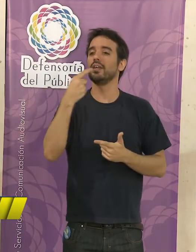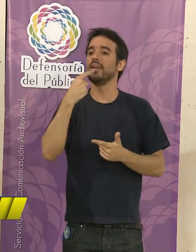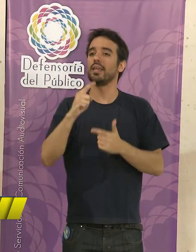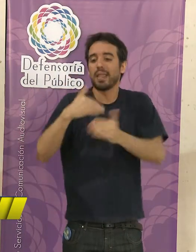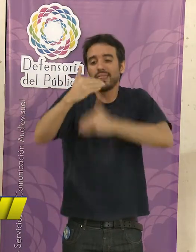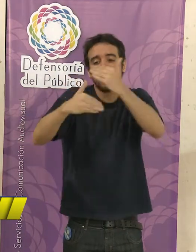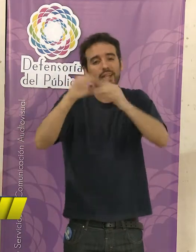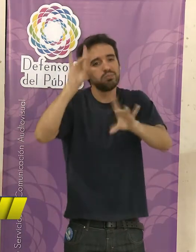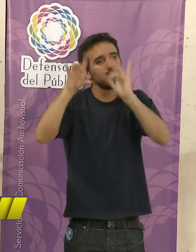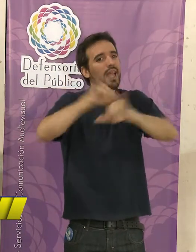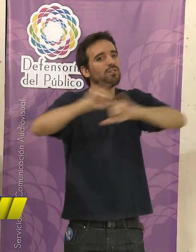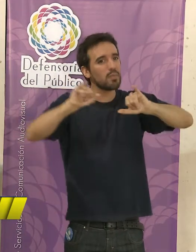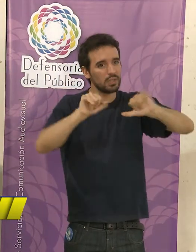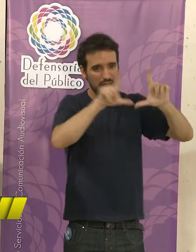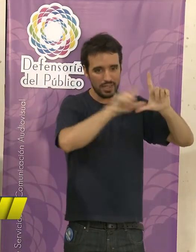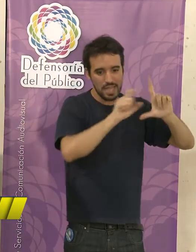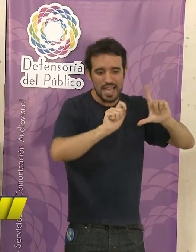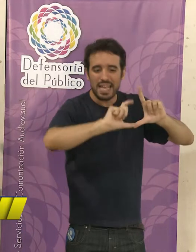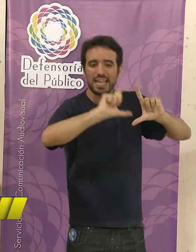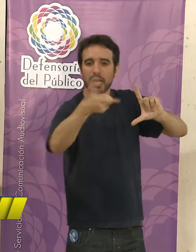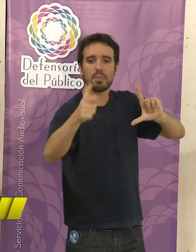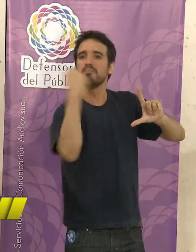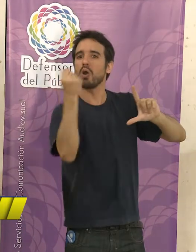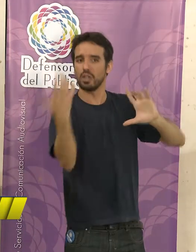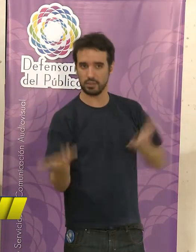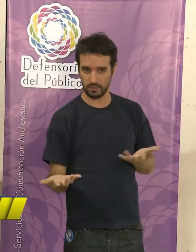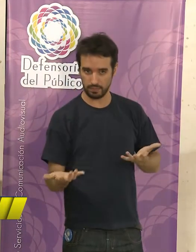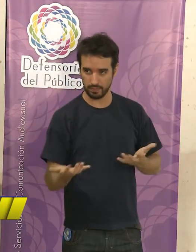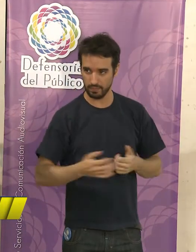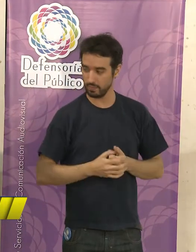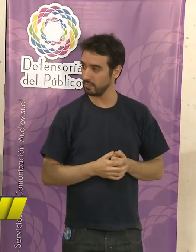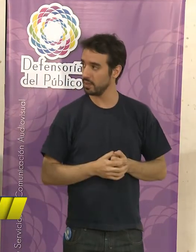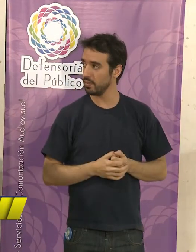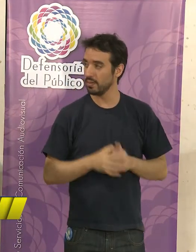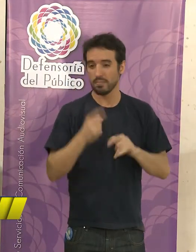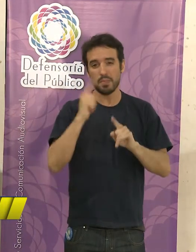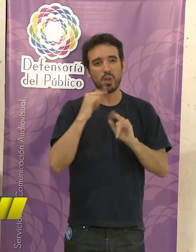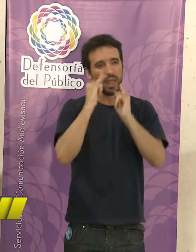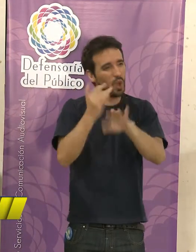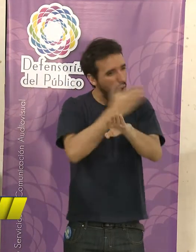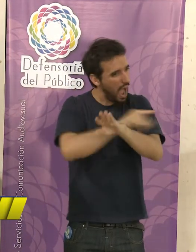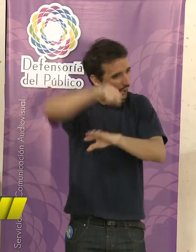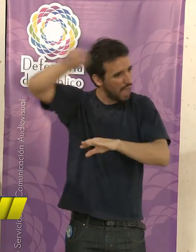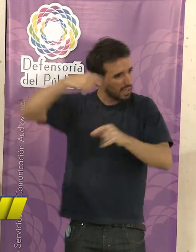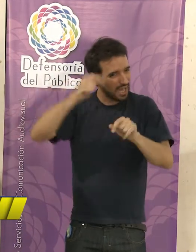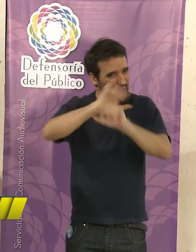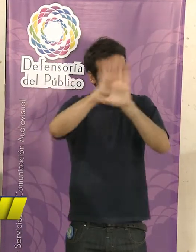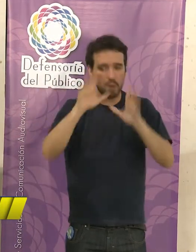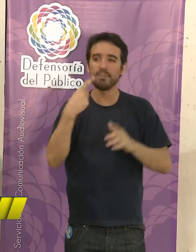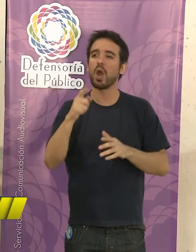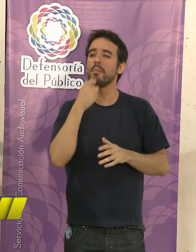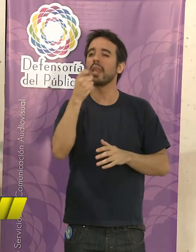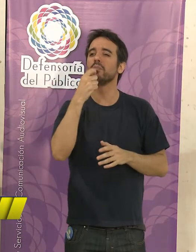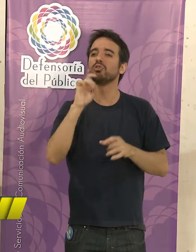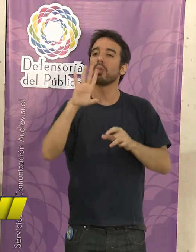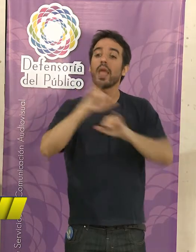desarrollo de la información que realizan cobra un sentido vital. Aunque lo anteriormente expuesto parece muy claro, el periodismo no solo se ha dedicado a